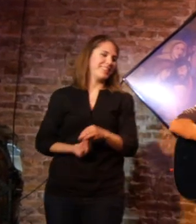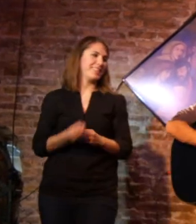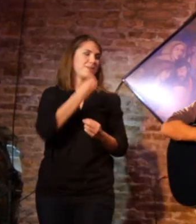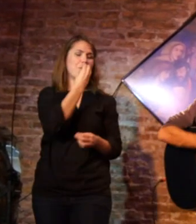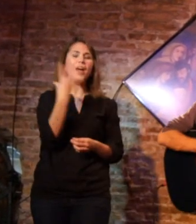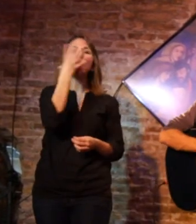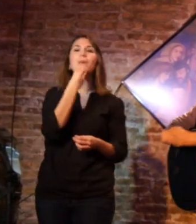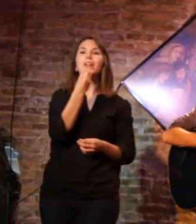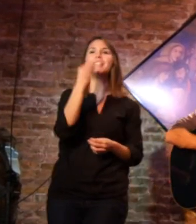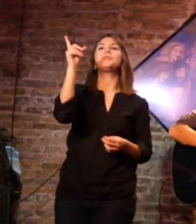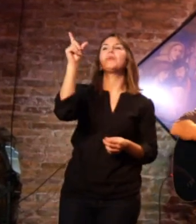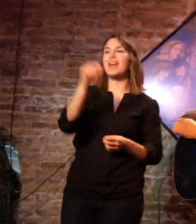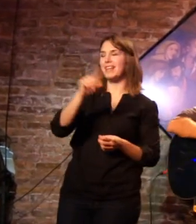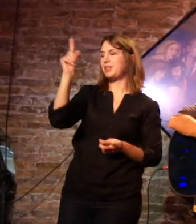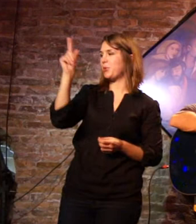Bueno, bonito y barato.